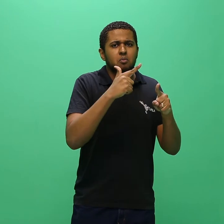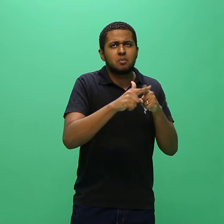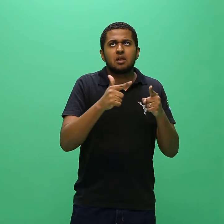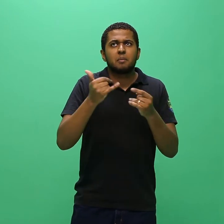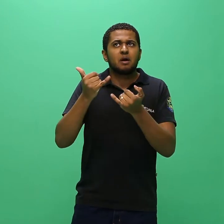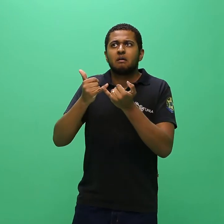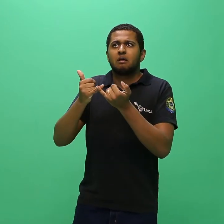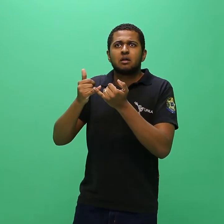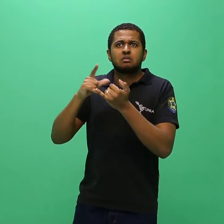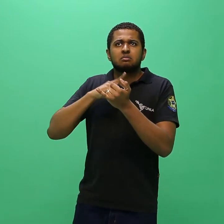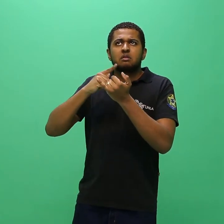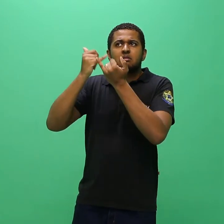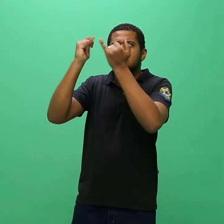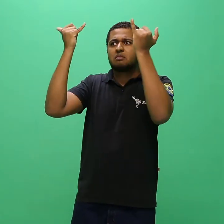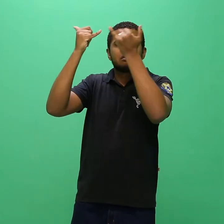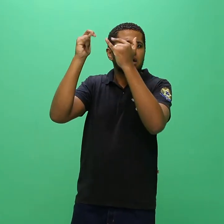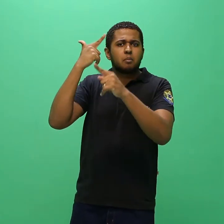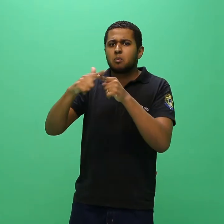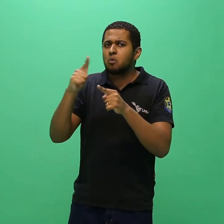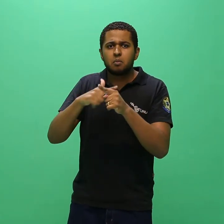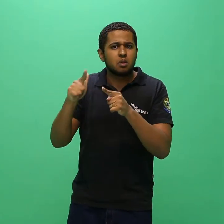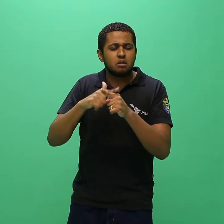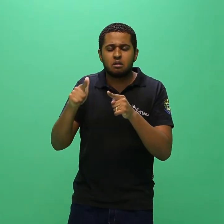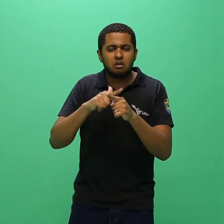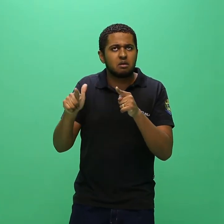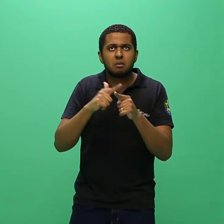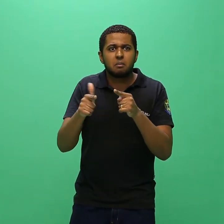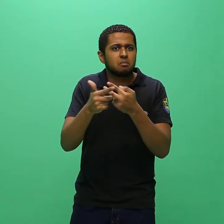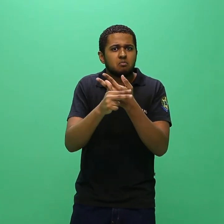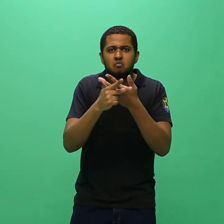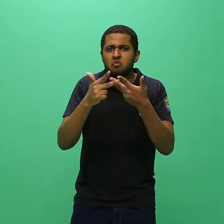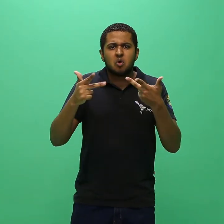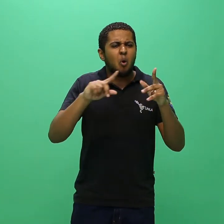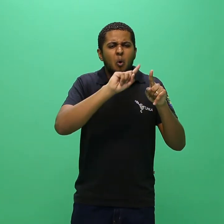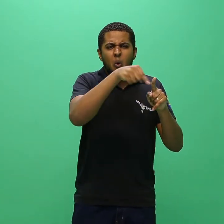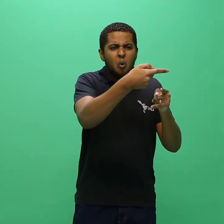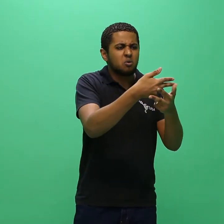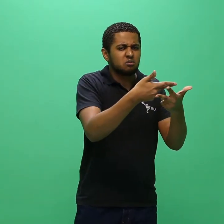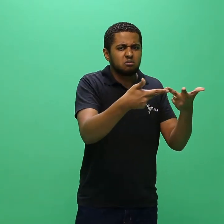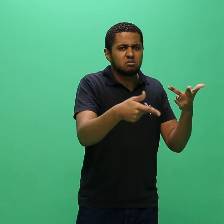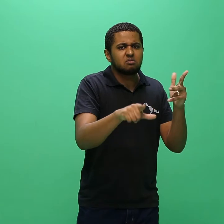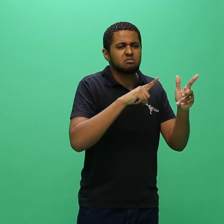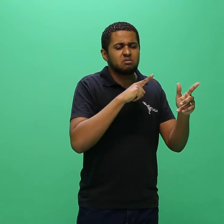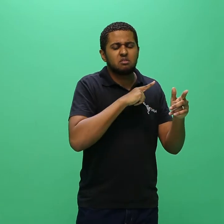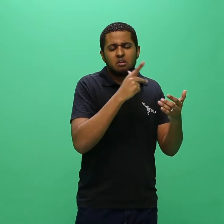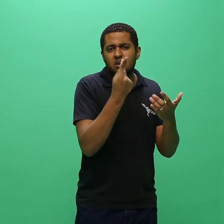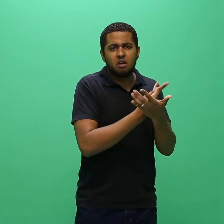elétrica, bem como outros fatores que impossibilitem a transferência de dados.